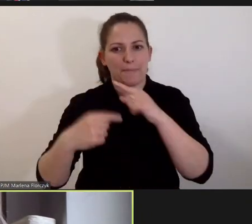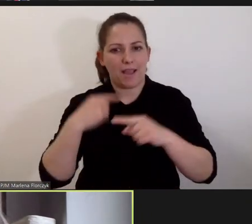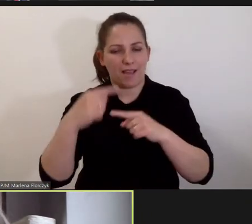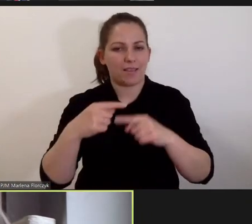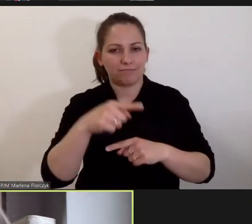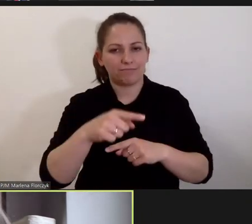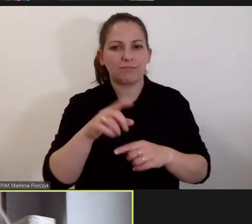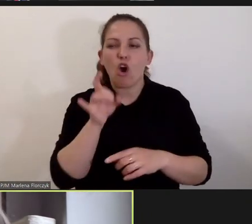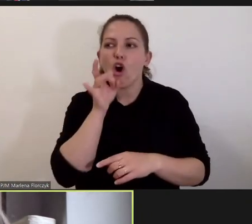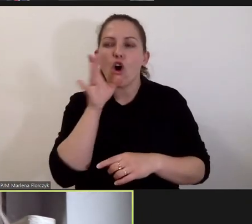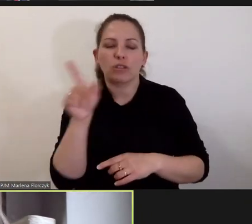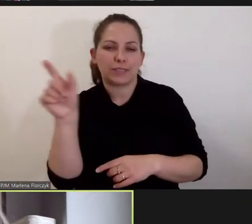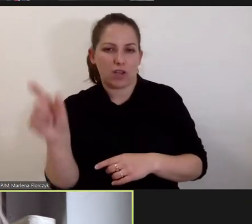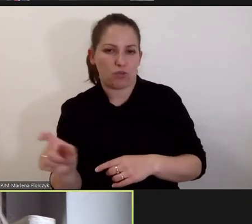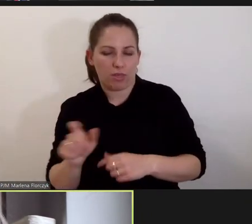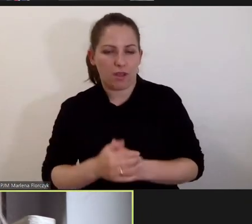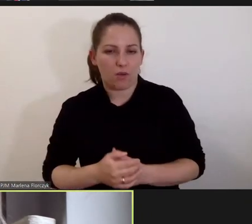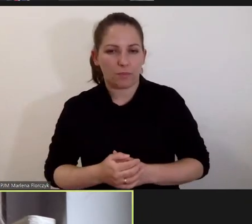oskarżonego.